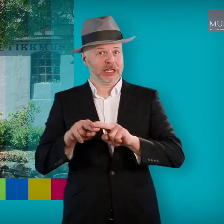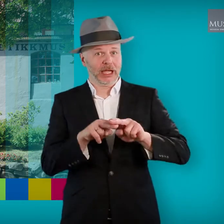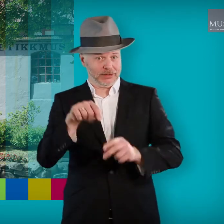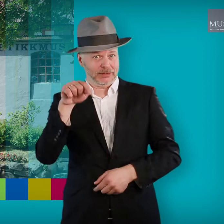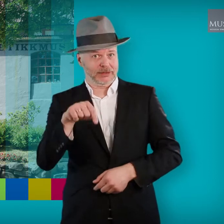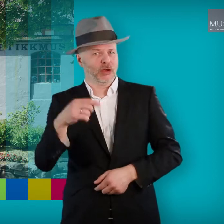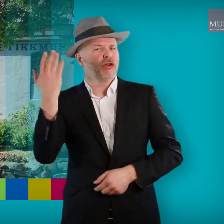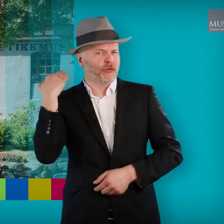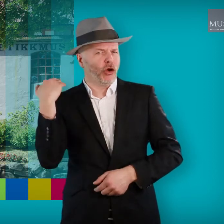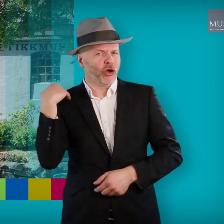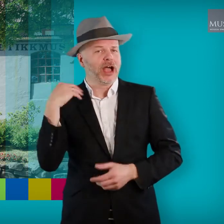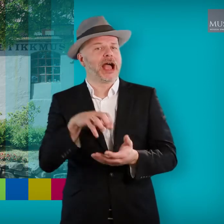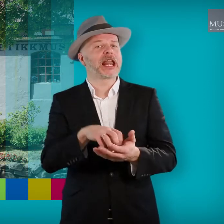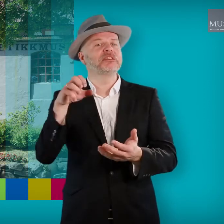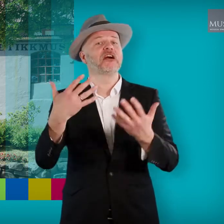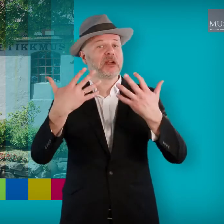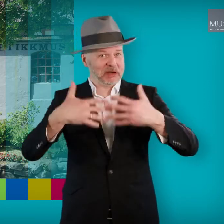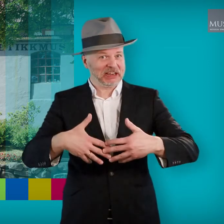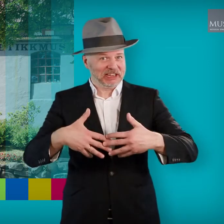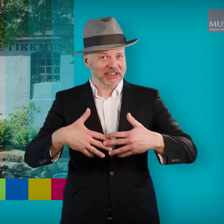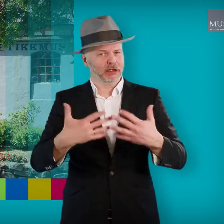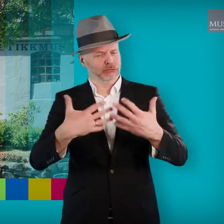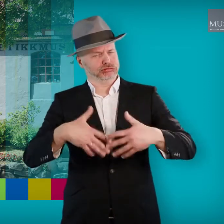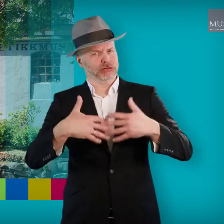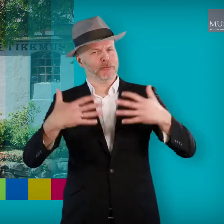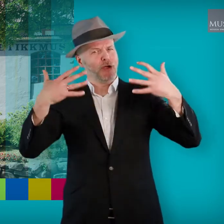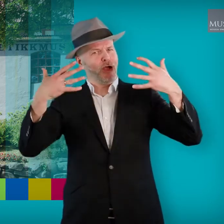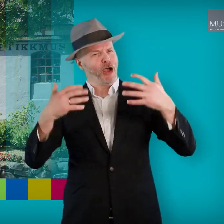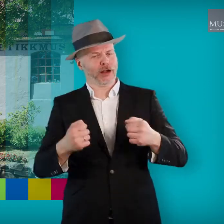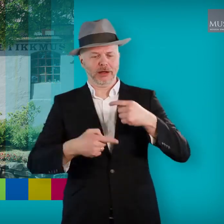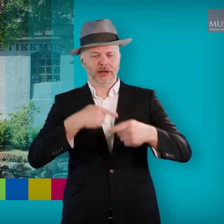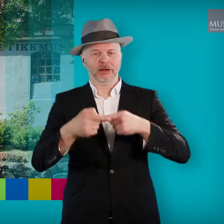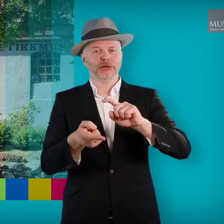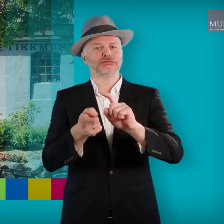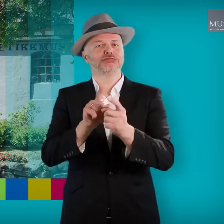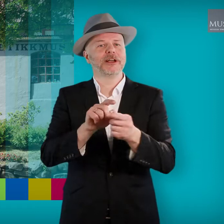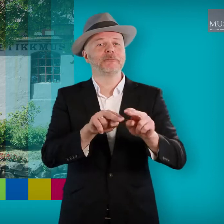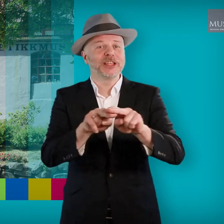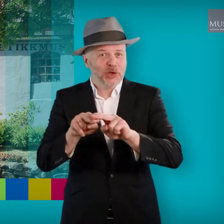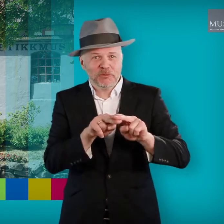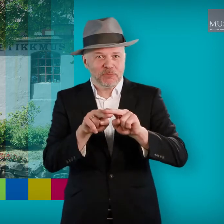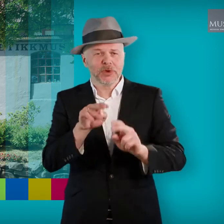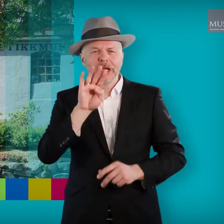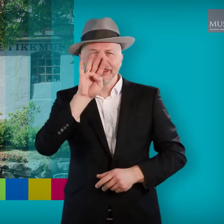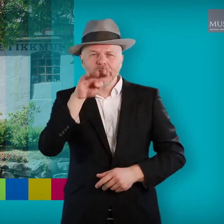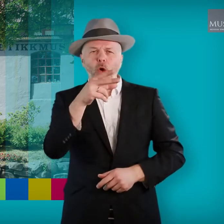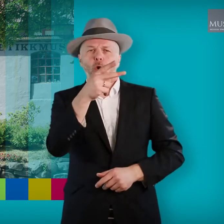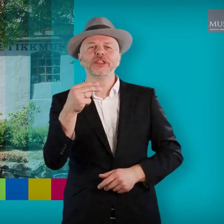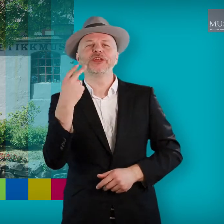Museet var tidligere enn Hermetikk-fabrikk, som hadde produksjon i mange år. Fabrikken ble omgjort til